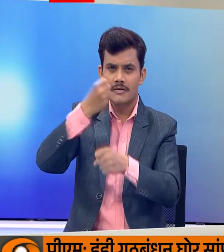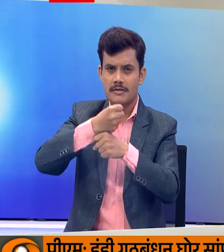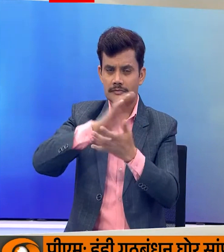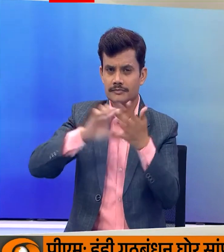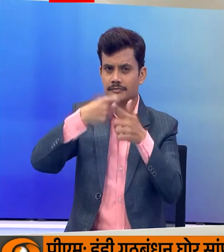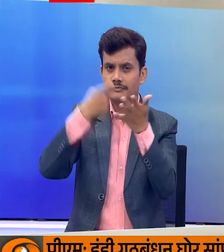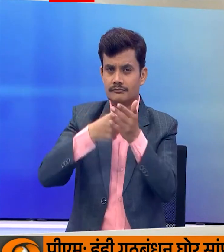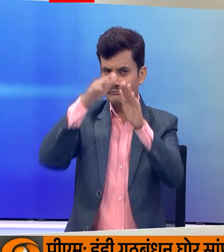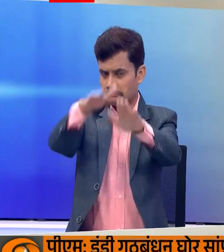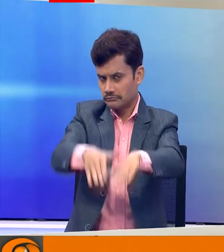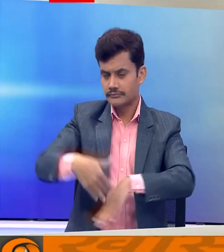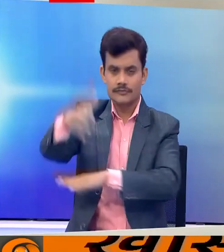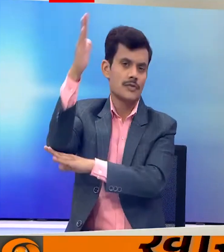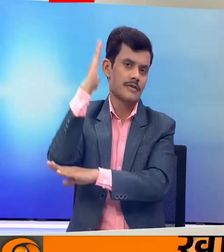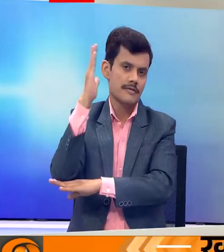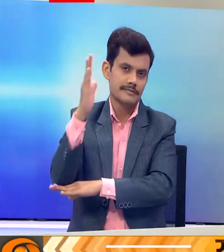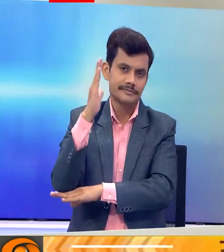में जन्च सभा करेंगे